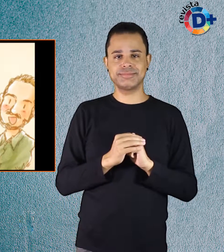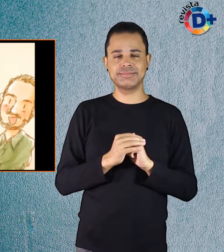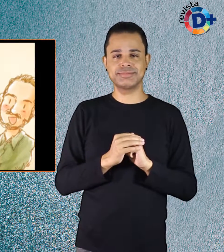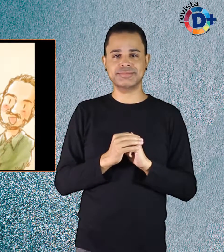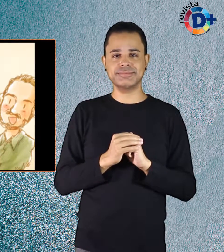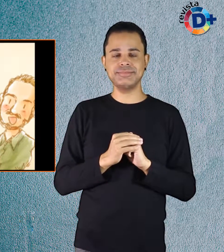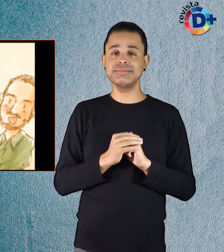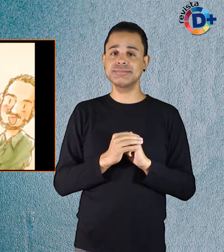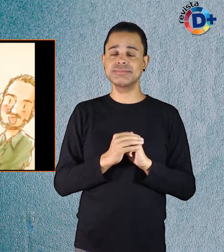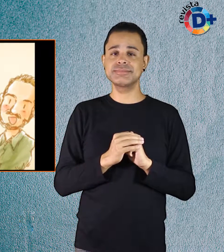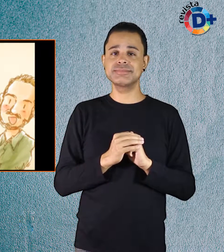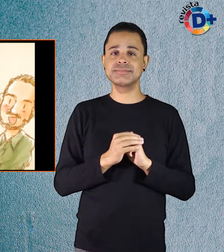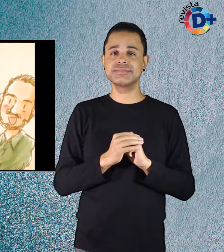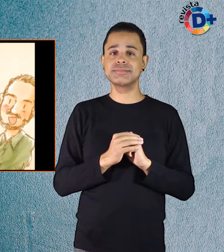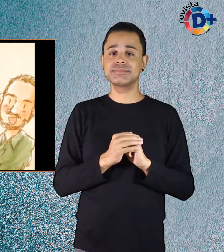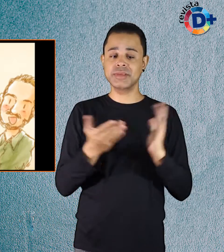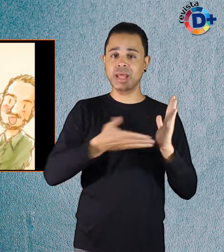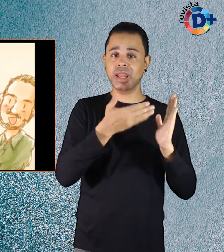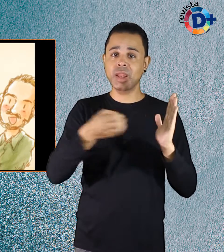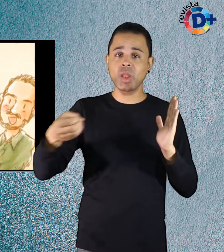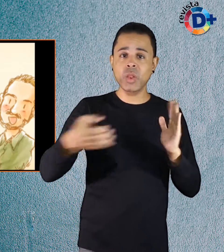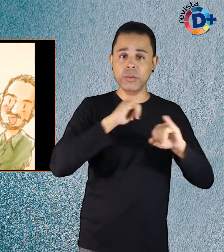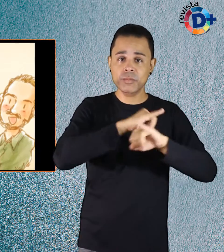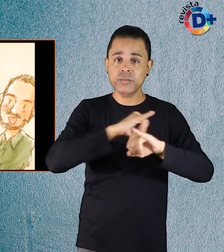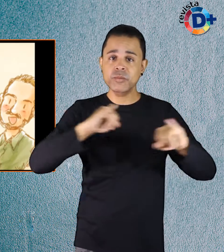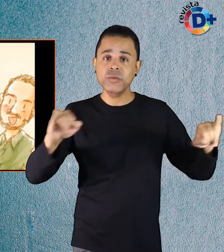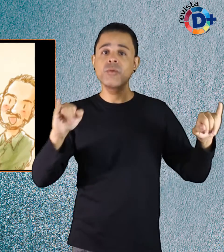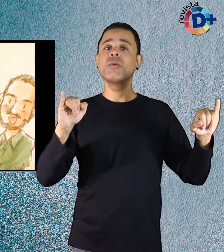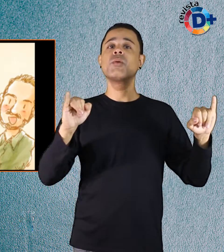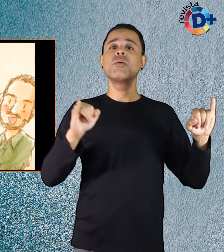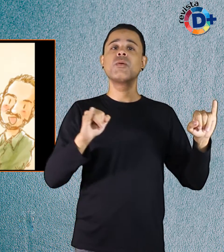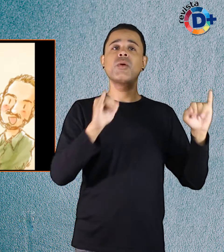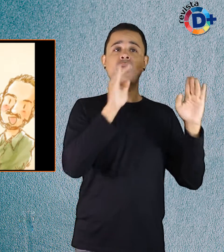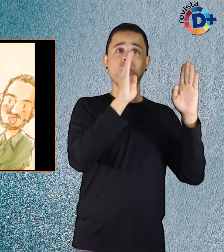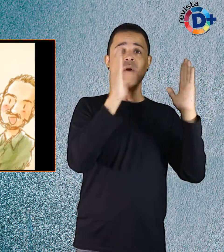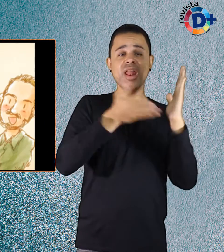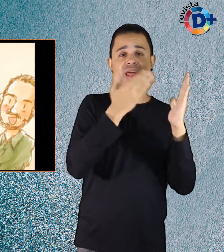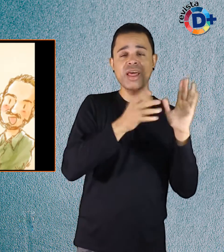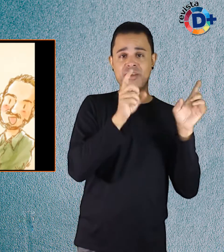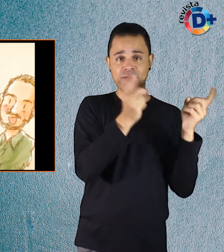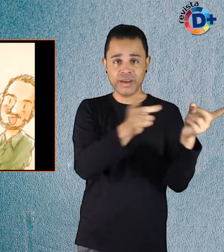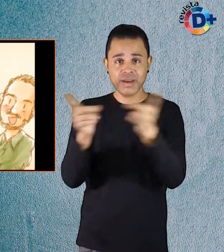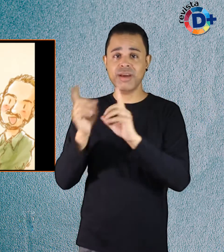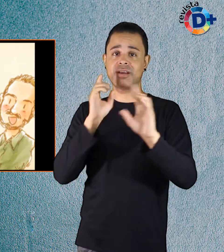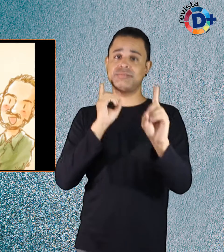A novidade já está à venda nas livrarias de todo o Brasil. Confira o vídeo.